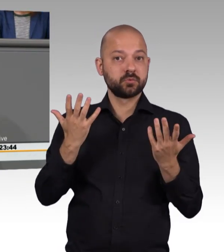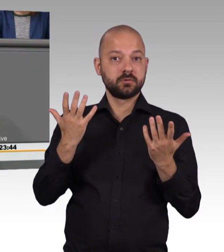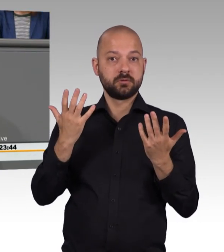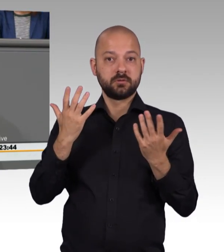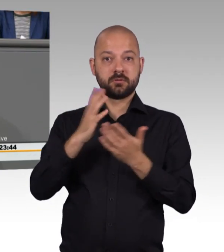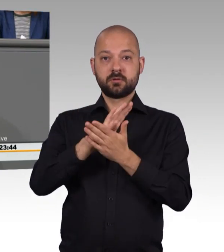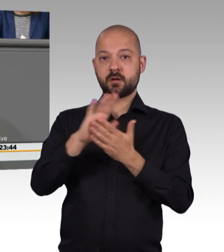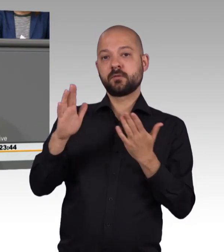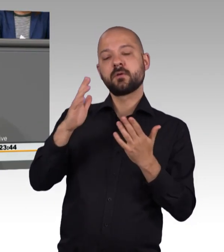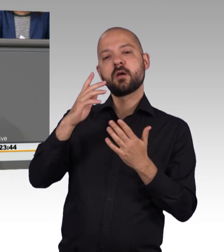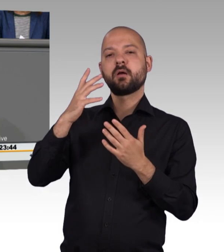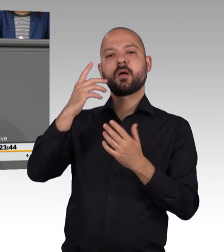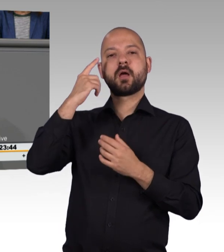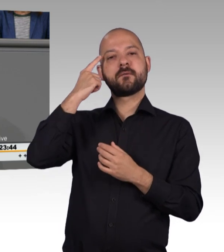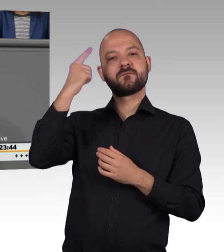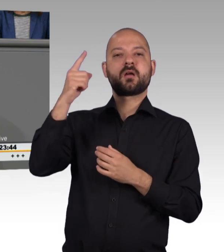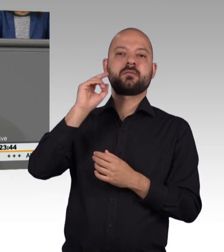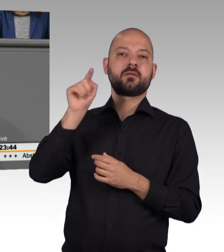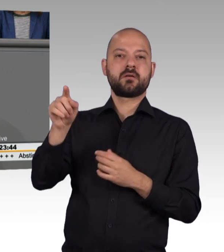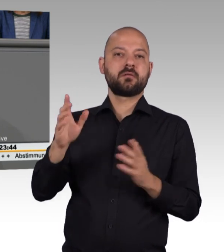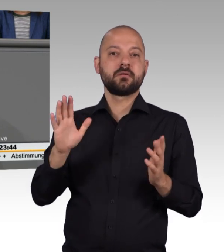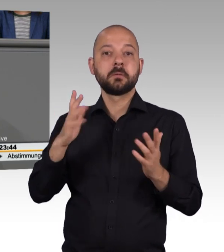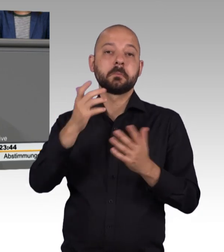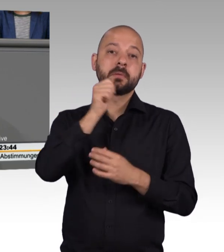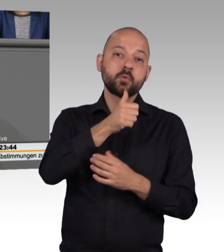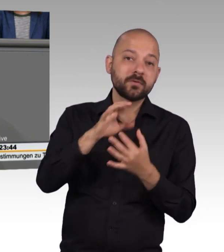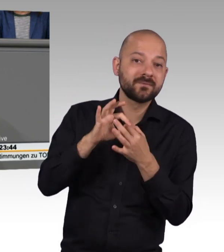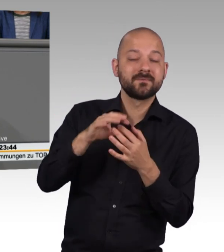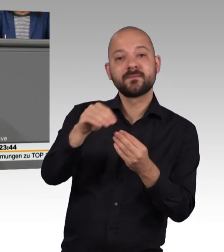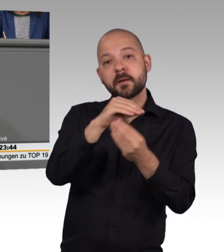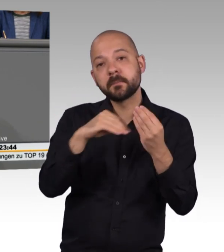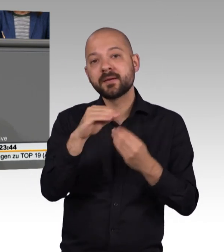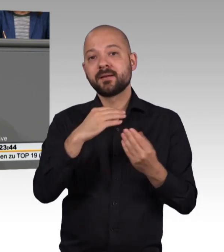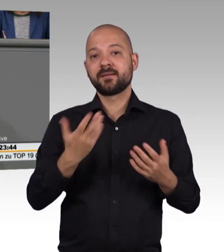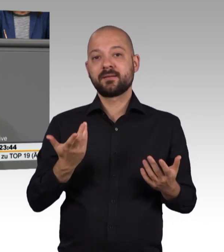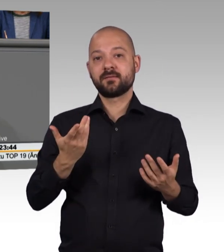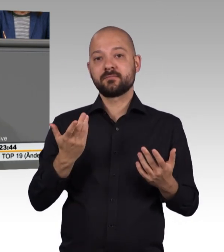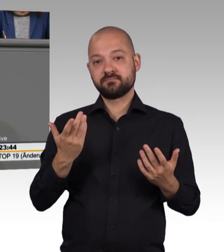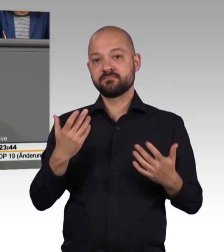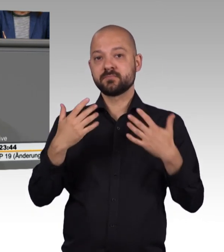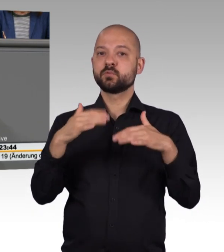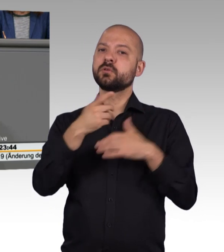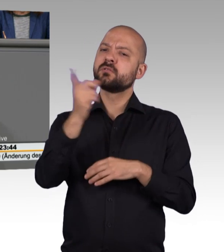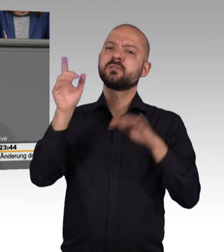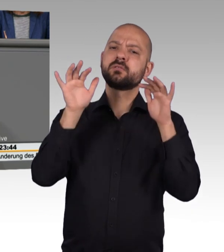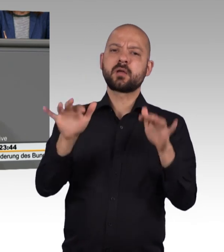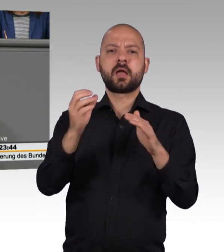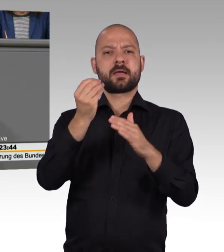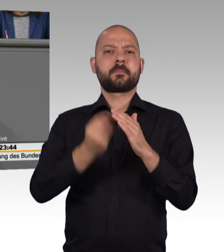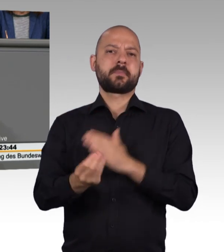Gruppen, egal ob beruflich tätig oder familiär, leisten tagtäglich mit großer Empathie und oftmals sogar selbstaufopfernd